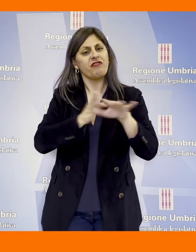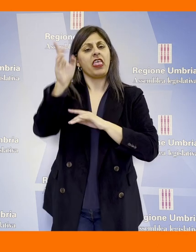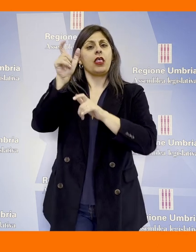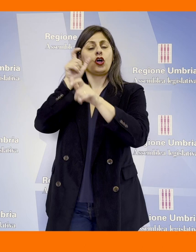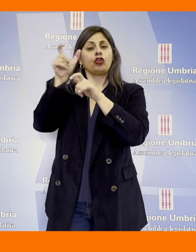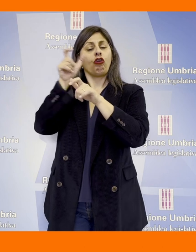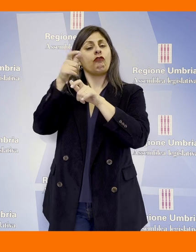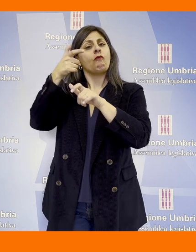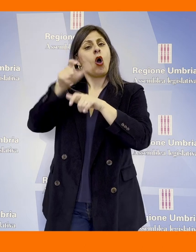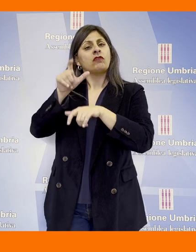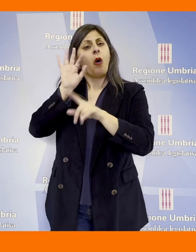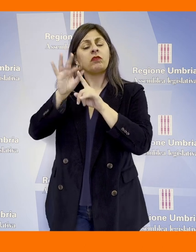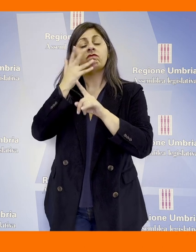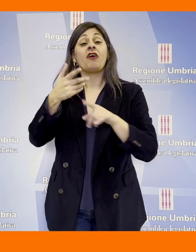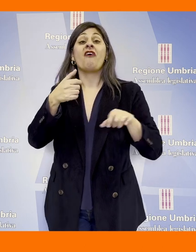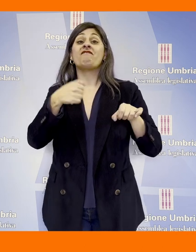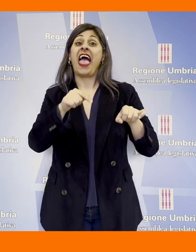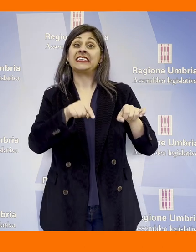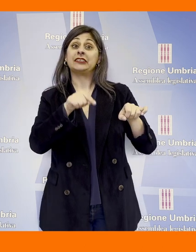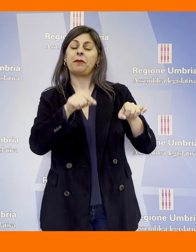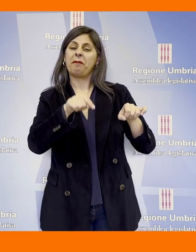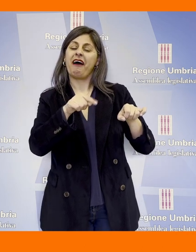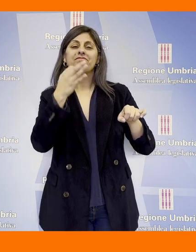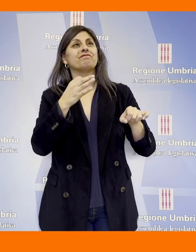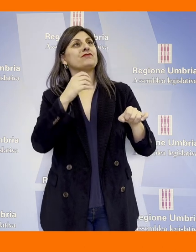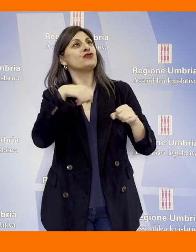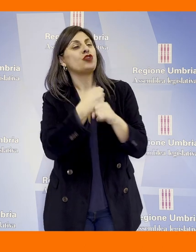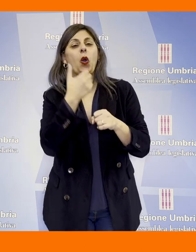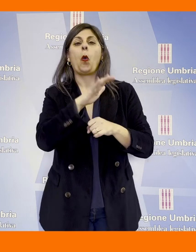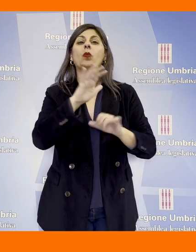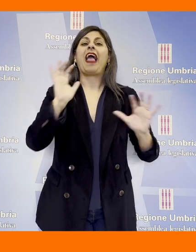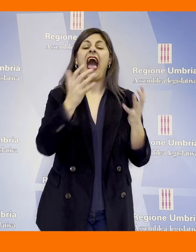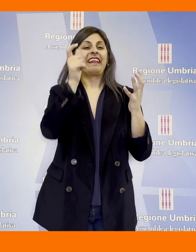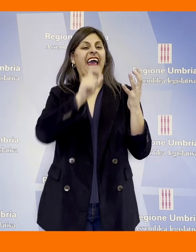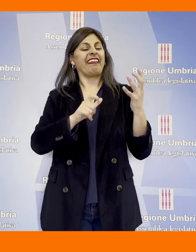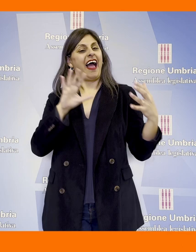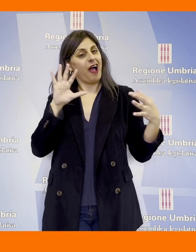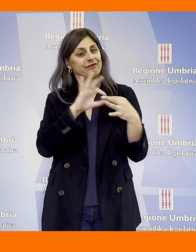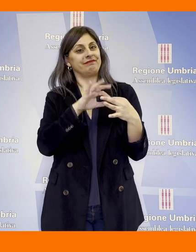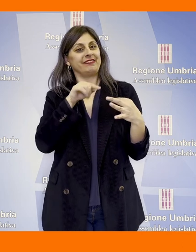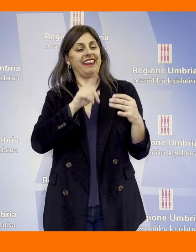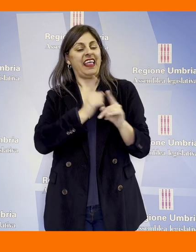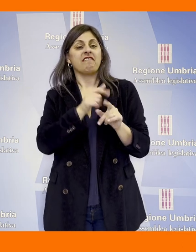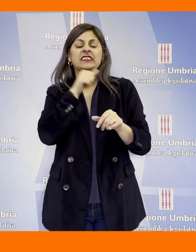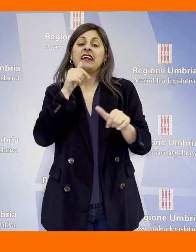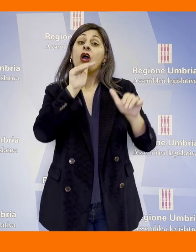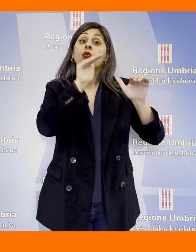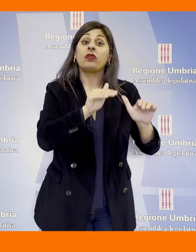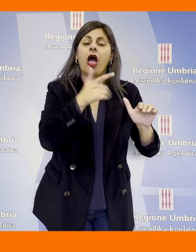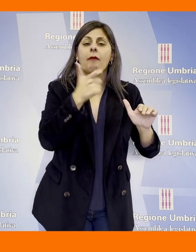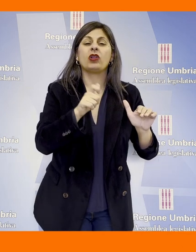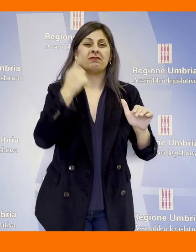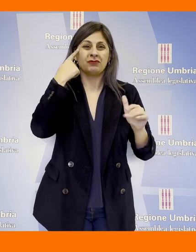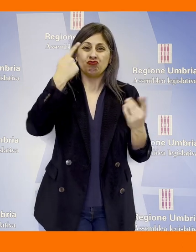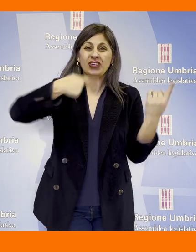del governo affinché si riconosca alla Vespa l'espressione storica, culturale e artistica del nostro paese per tutelarla dalle